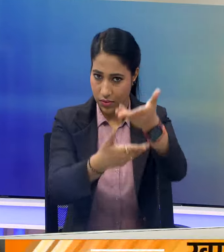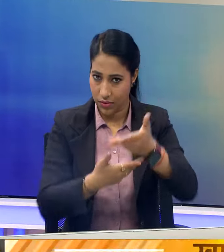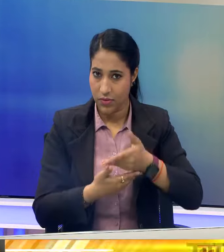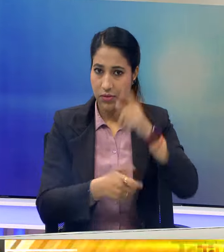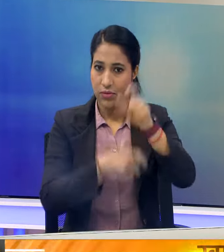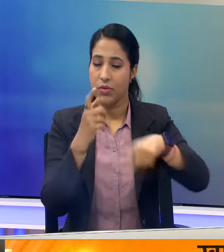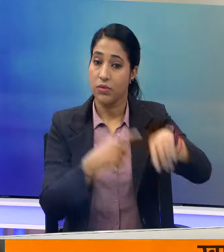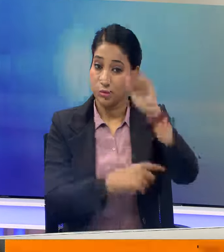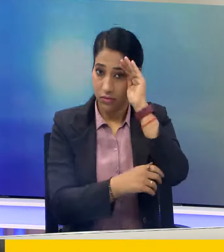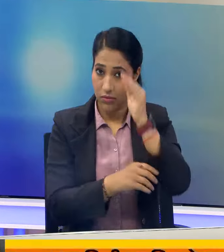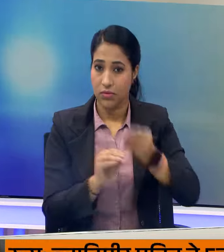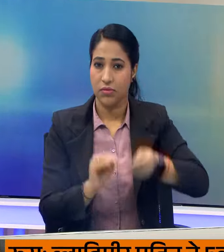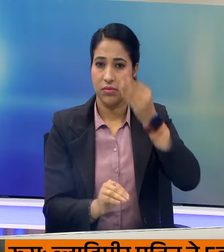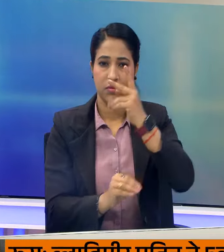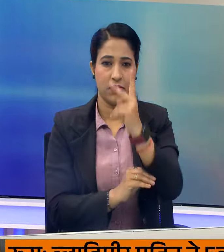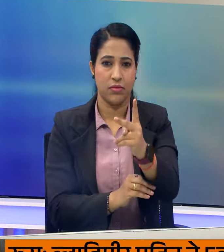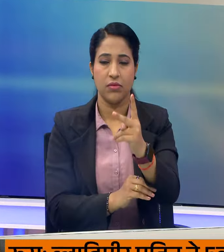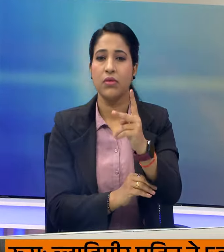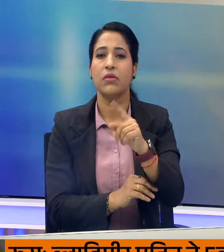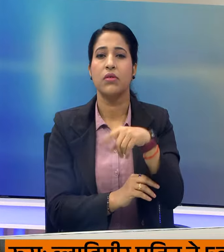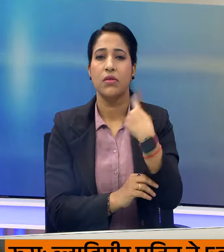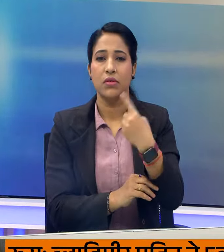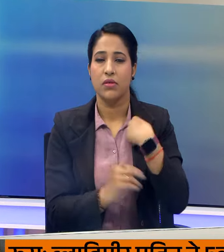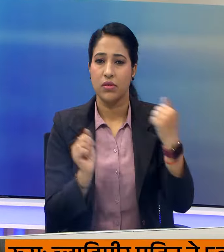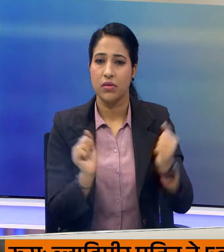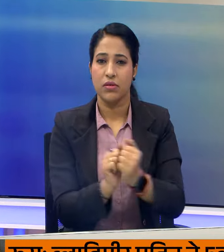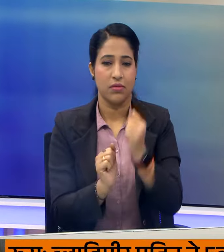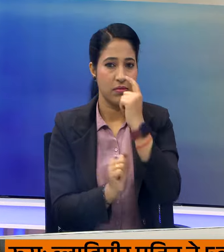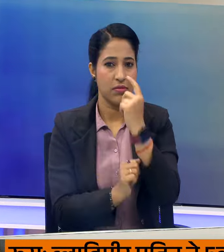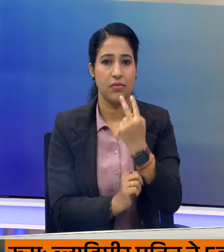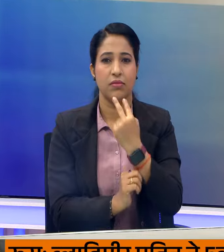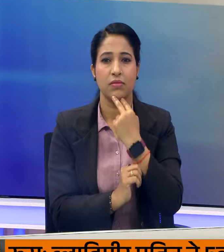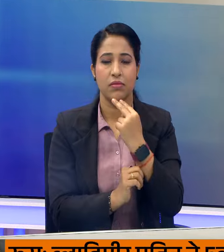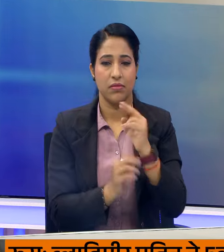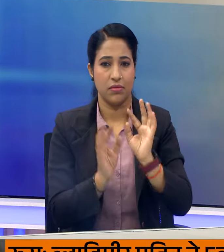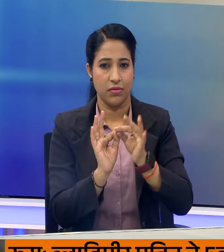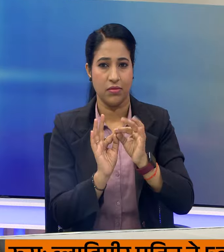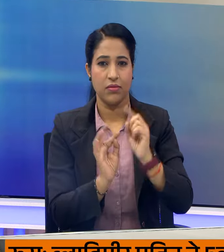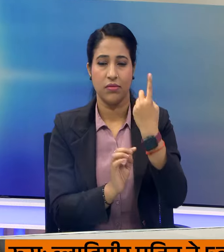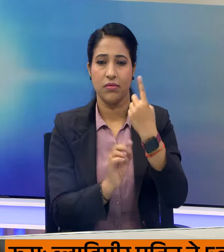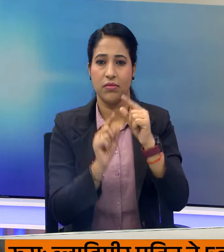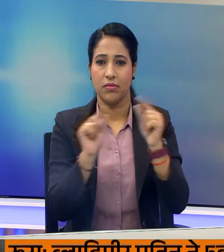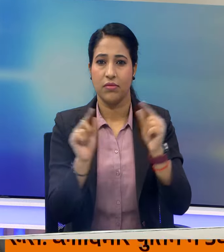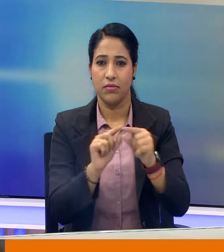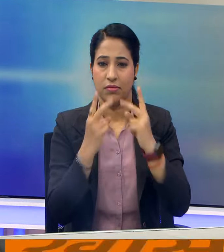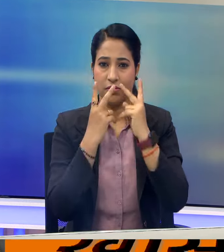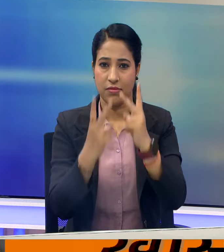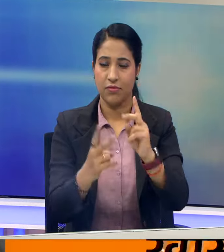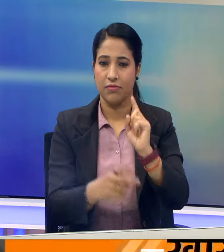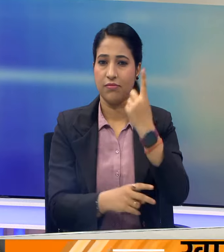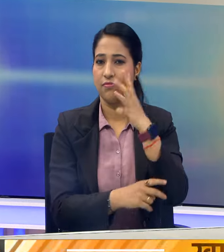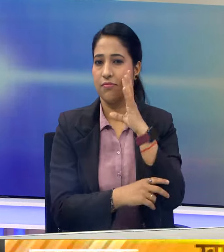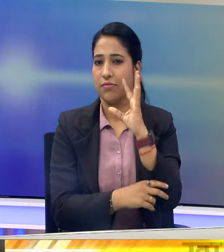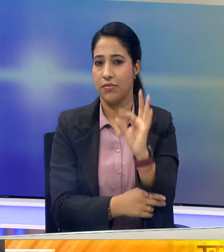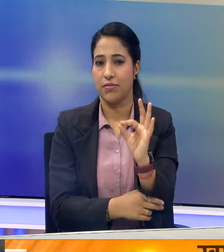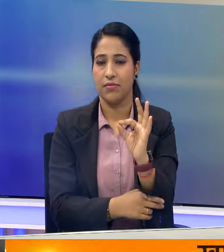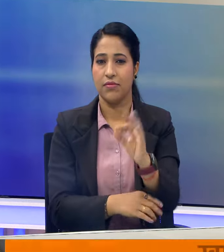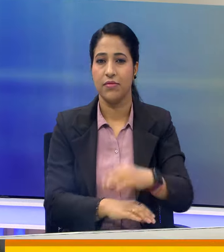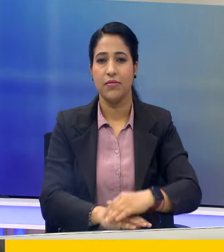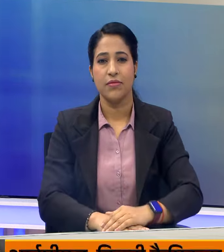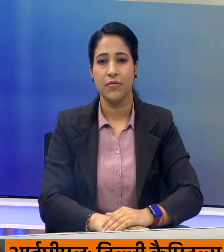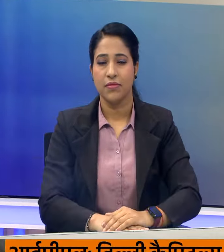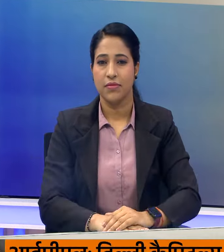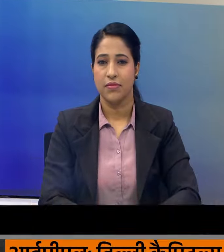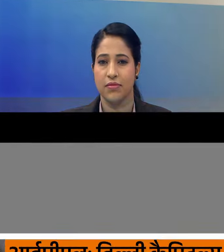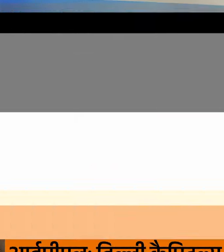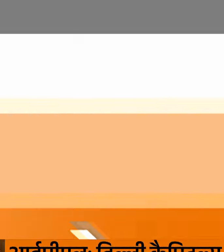खबरे क्या रहेंगी इस पर आपको जानकारी देंगे और में साथ मौजुद हैं इसके लिए मेरी सह्यूग बीना सबसे पहले नज़र डालते हैं हेड्लाइन्स